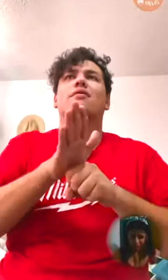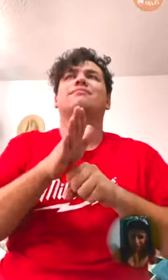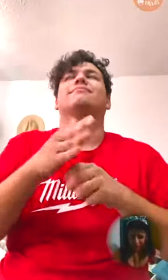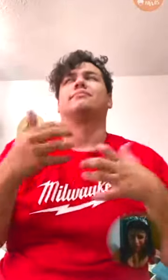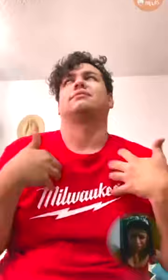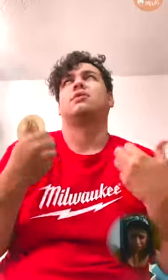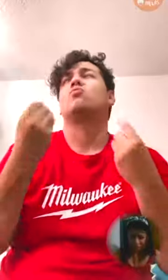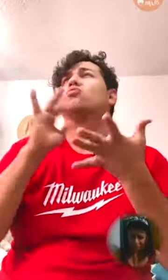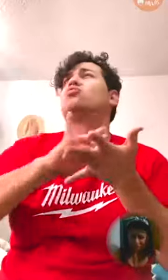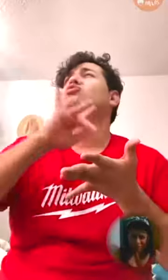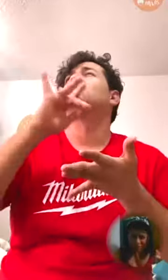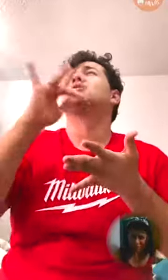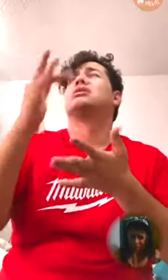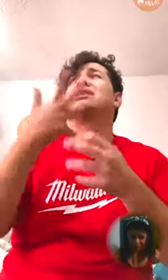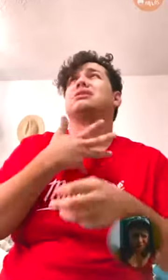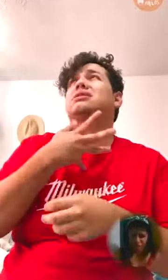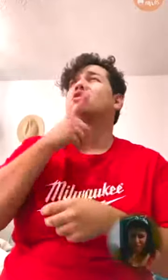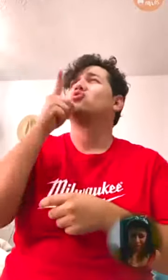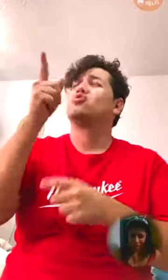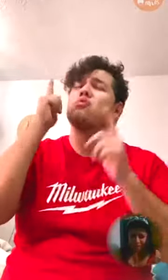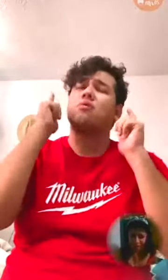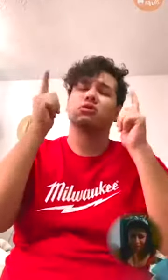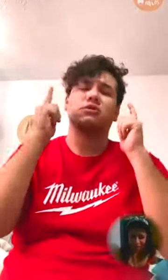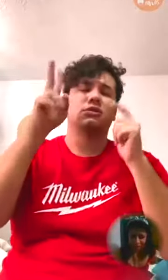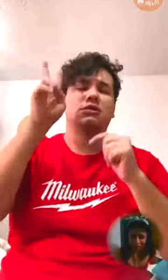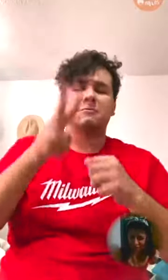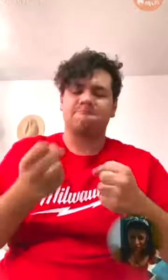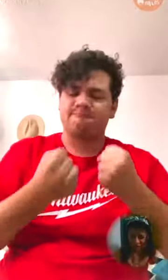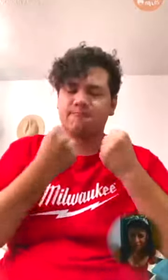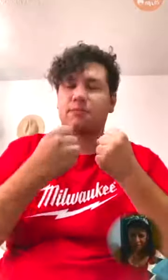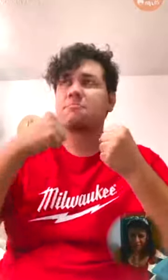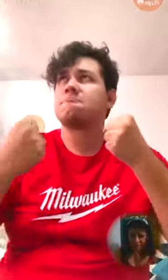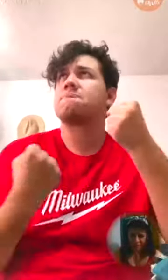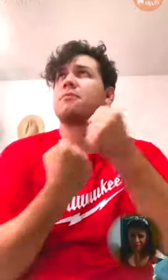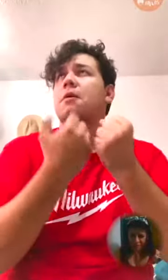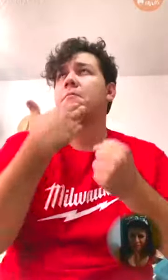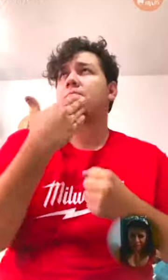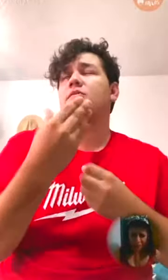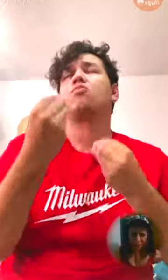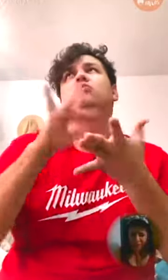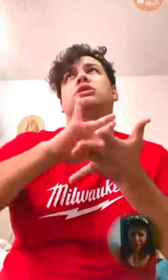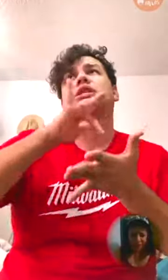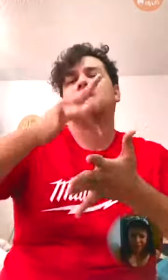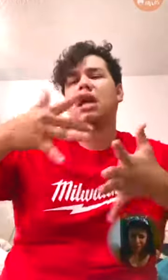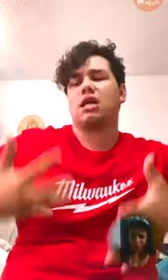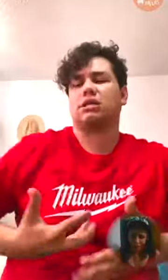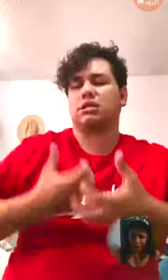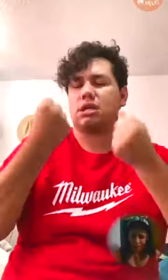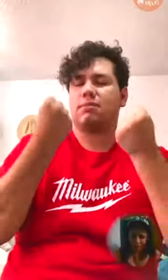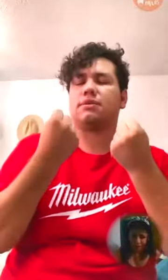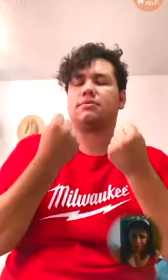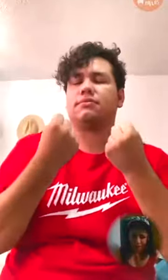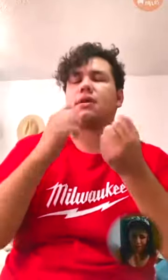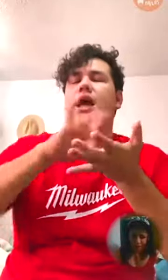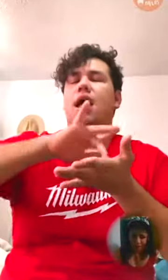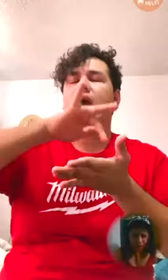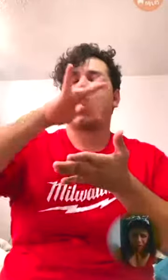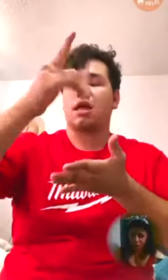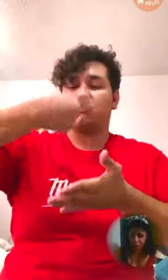Gracias porque podemos tener en ti una esperanza segura y firme. Gracias por salvarnos, Señor. Gracias porque no